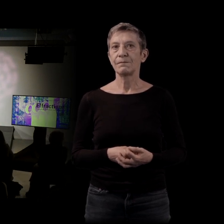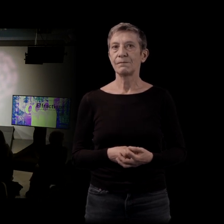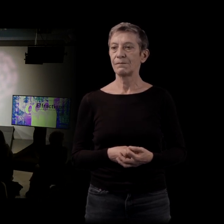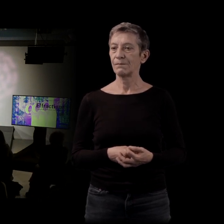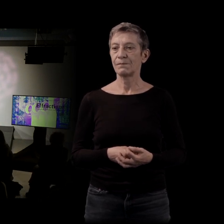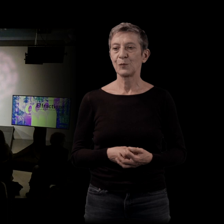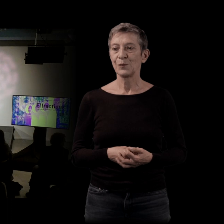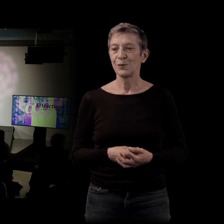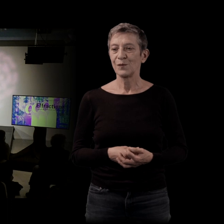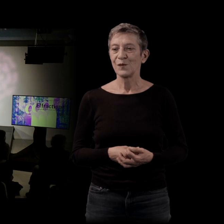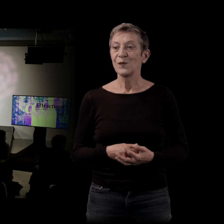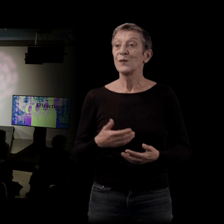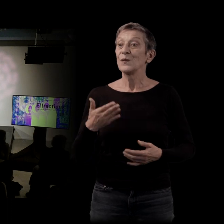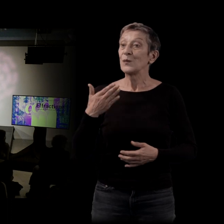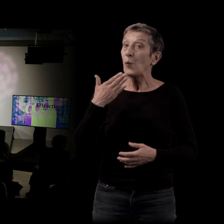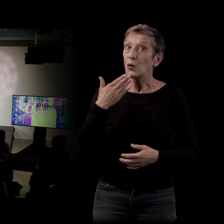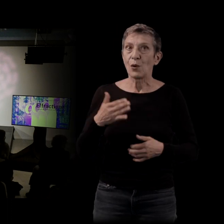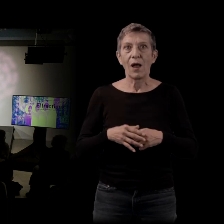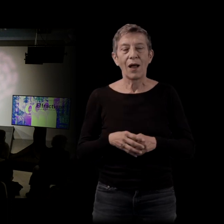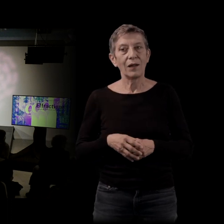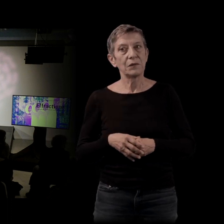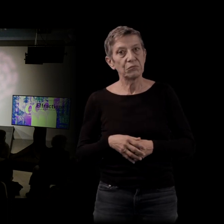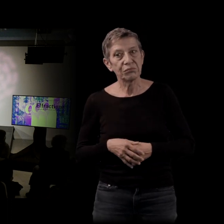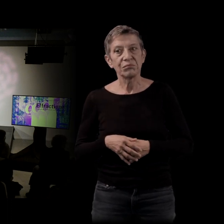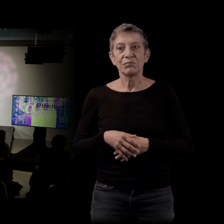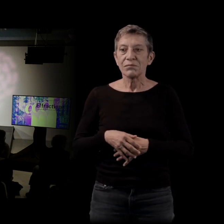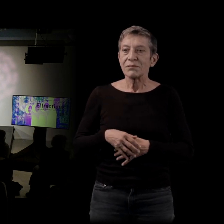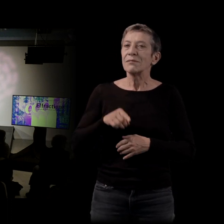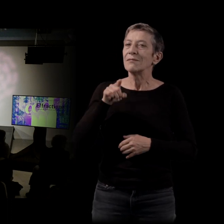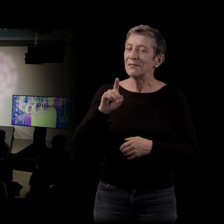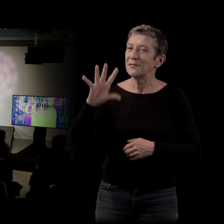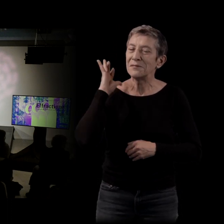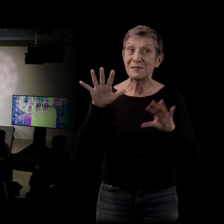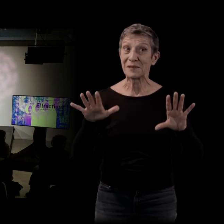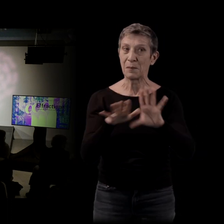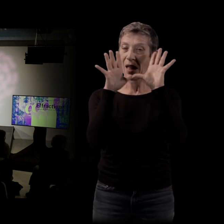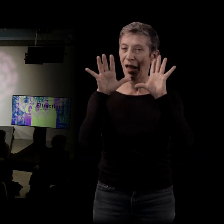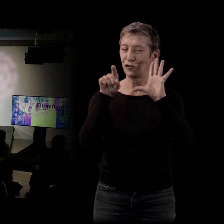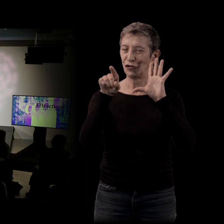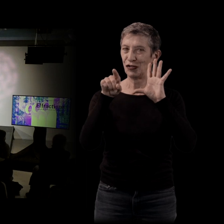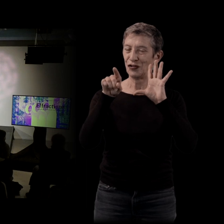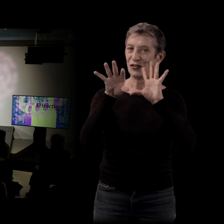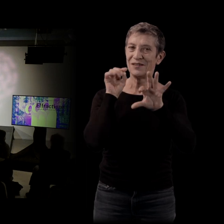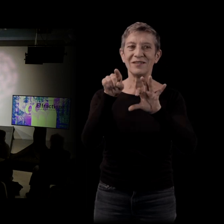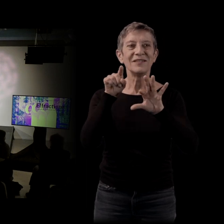Bonsoir. Vous avez fait une super métaphore tout à l'heure sur le travail de la LAC par les artistes japonais.